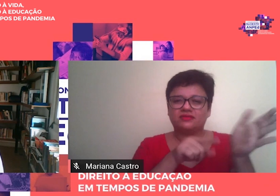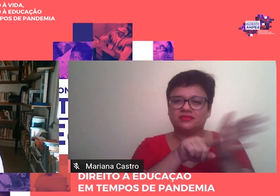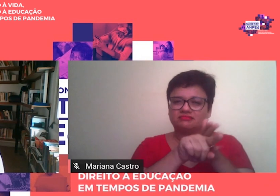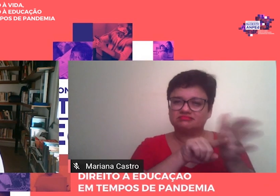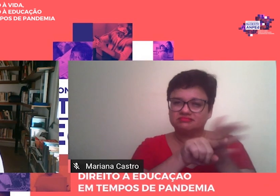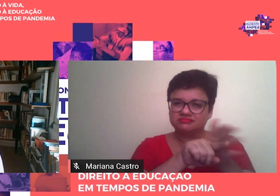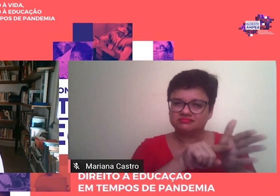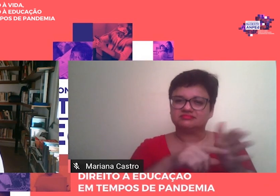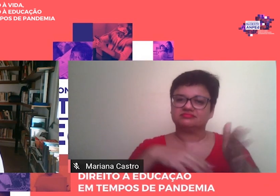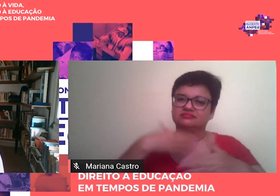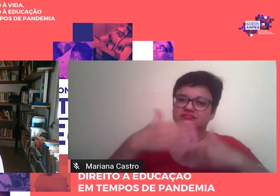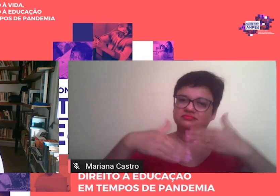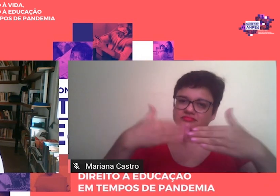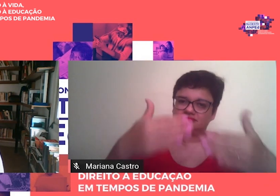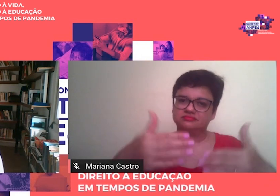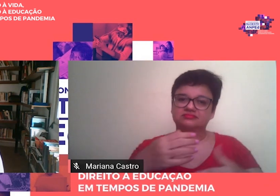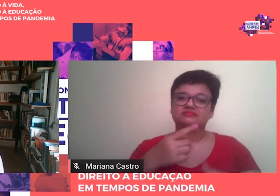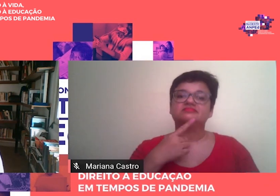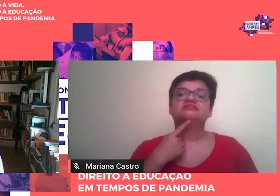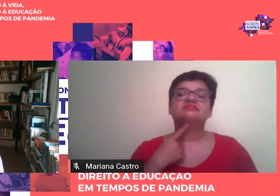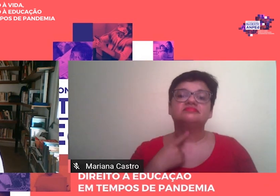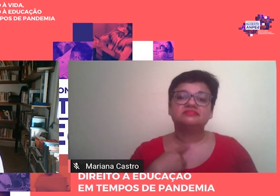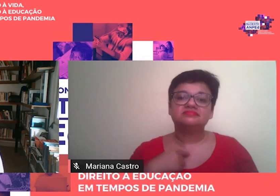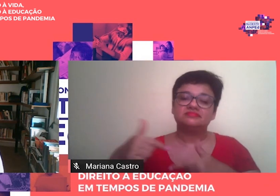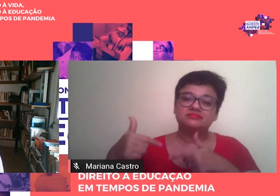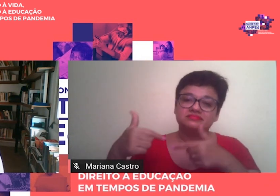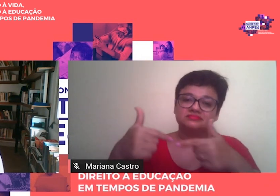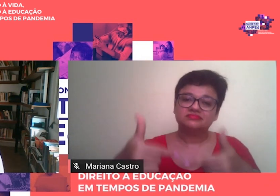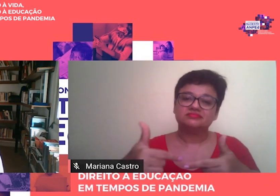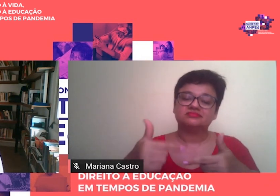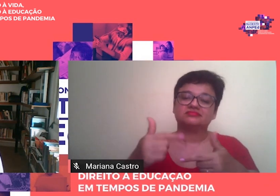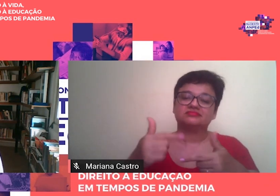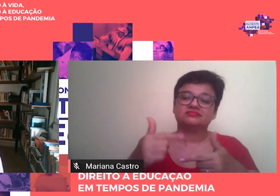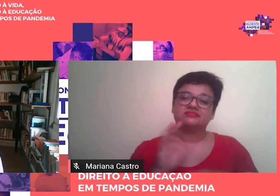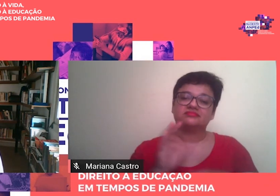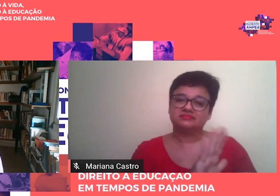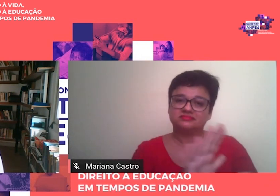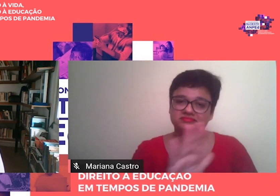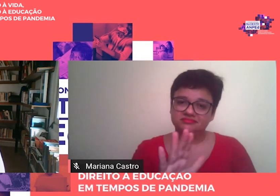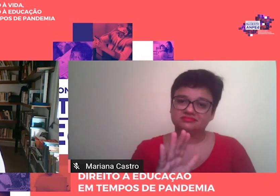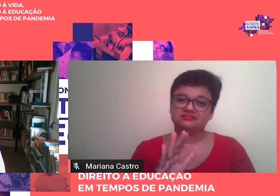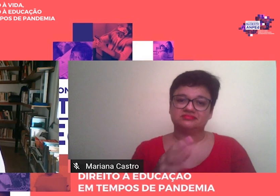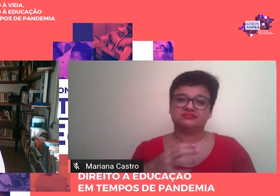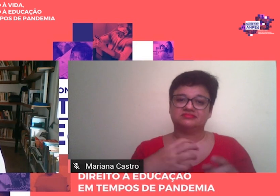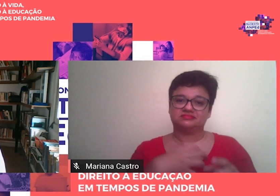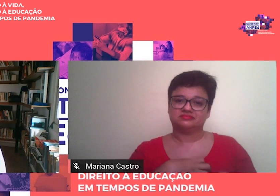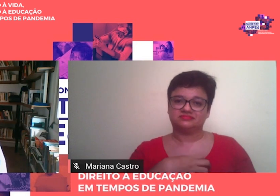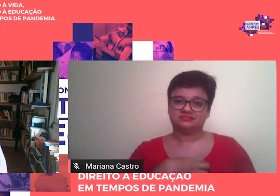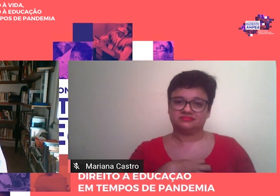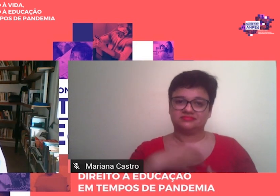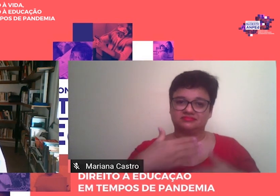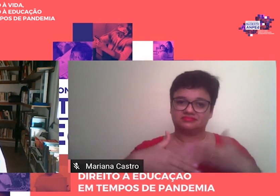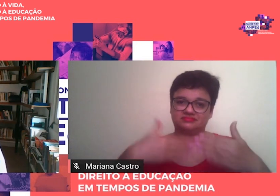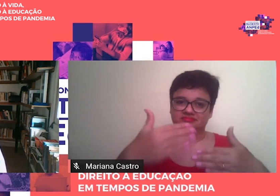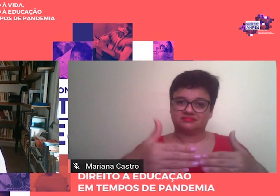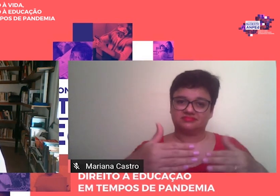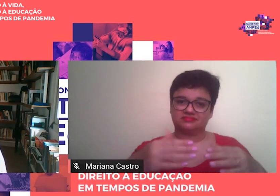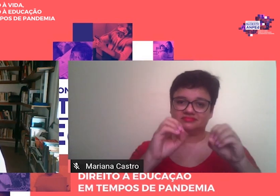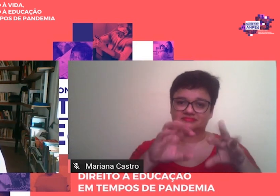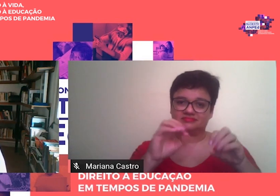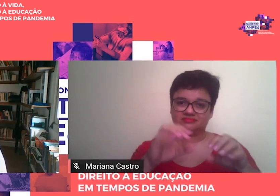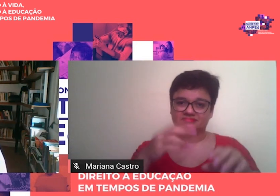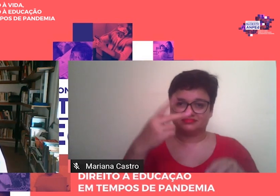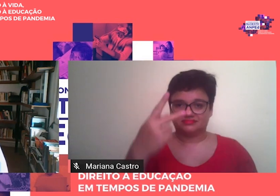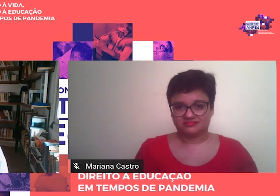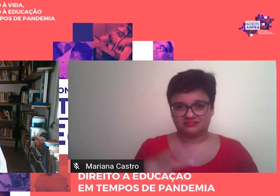promissora, destinada a contribuir significativamente ao desenvolvimento da educação em nosso país.